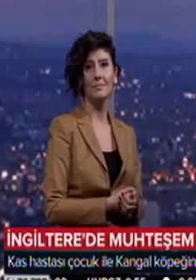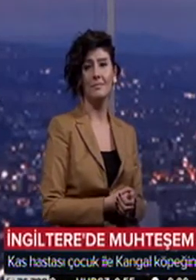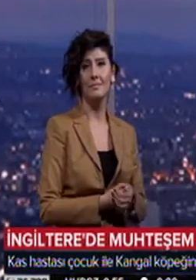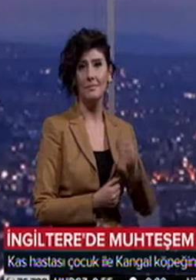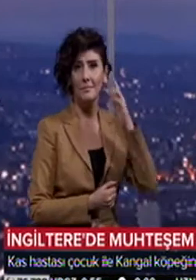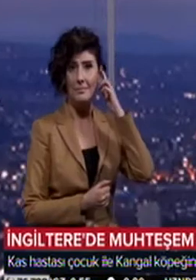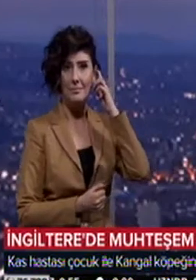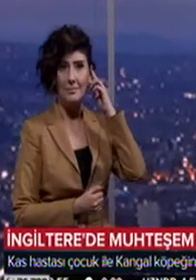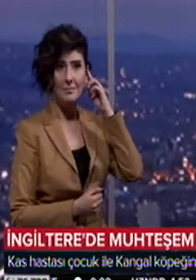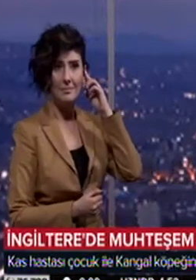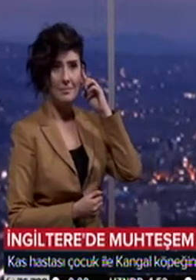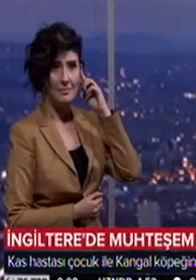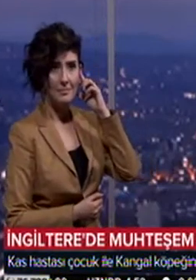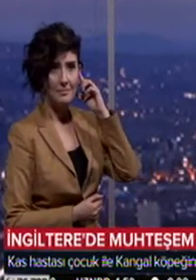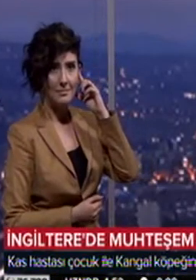ikili bir ışıklarına ikili ışıklarına başarı katan ikili.